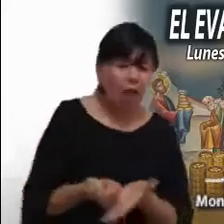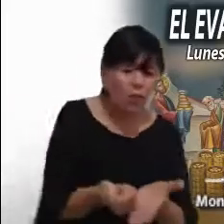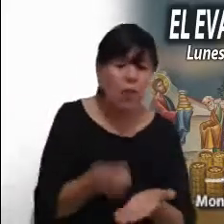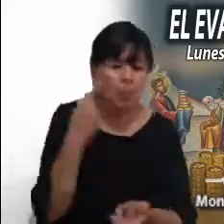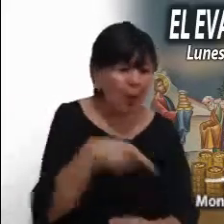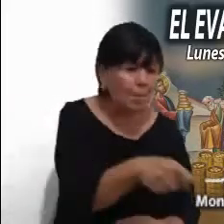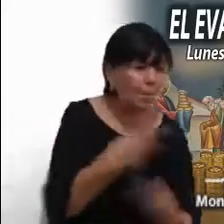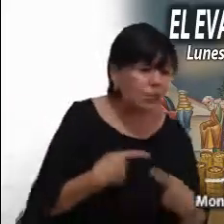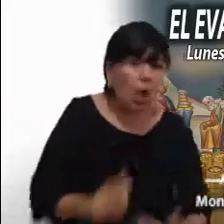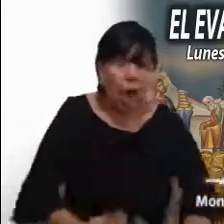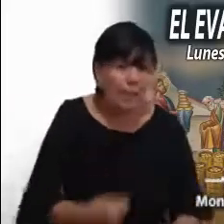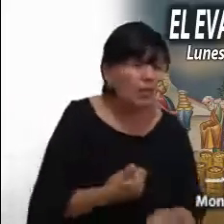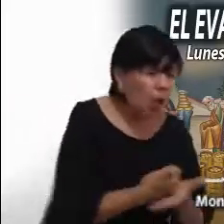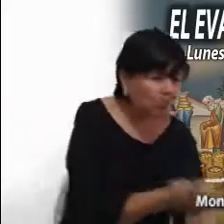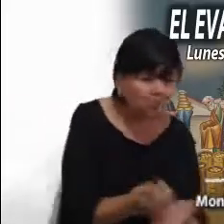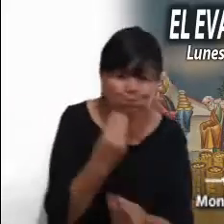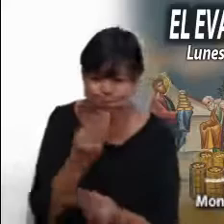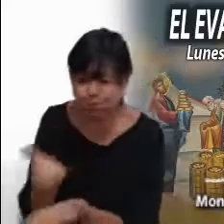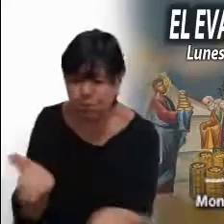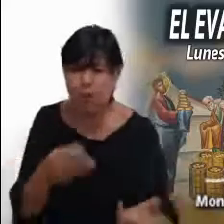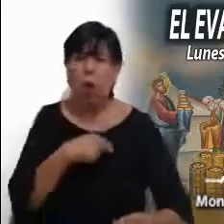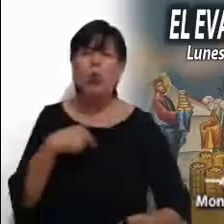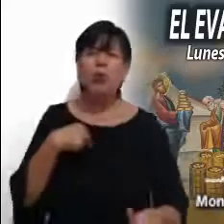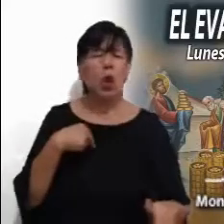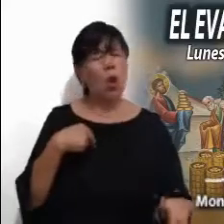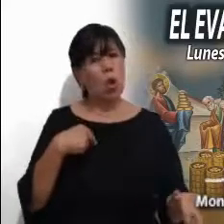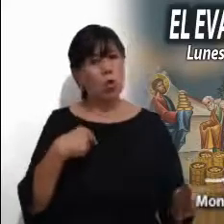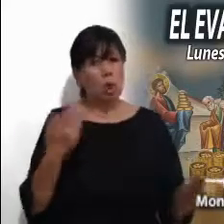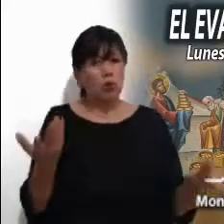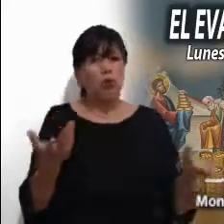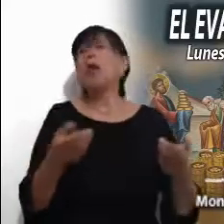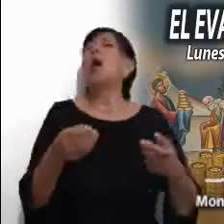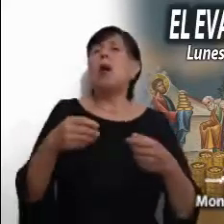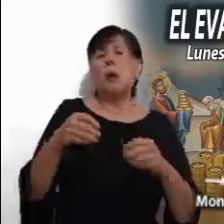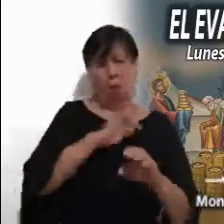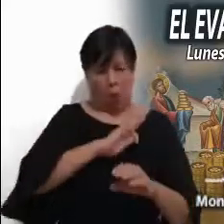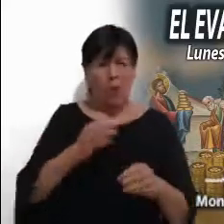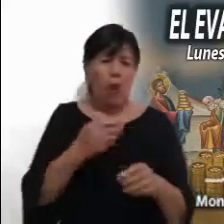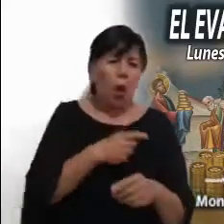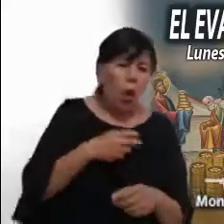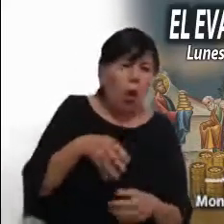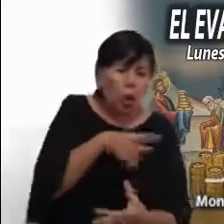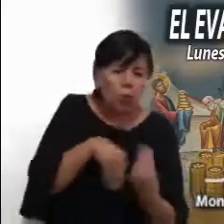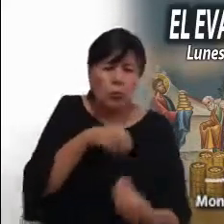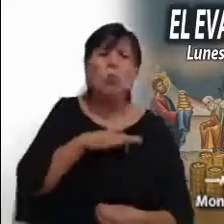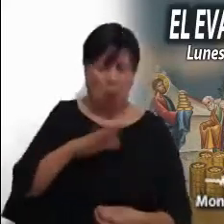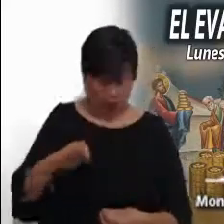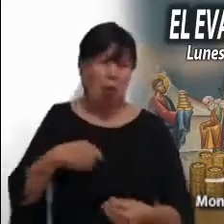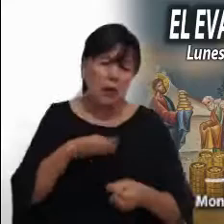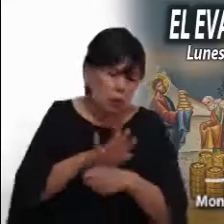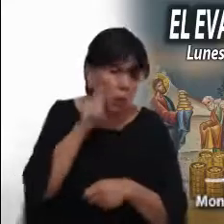están a nuestro lado. No tenemos disculpas y nuestra escasez no nos limita para compartir.